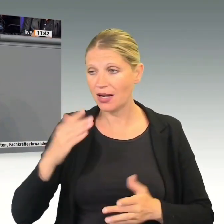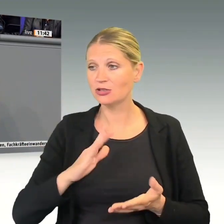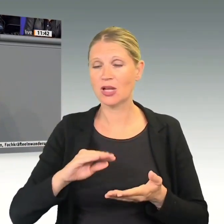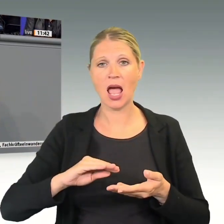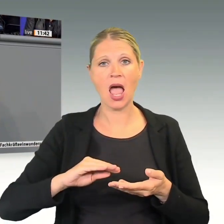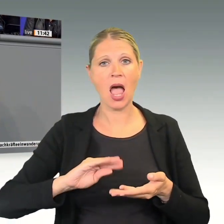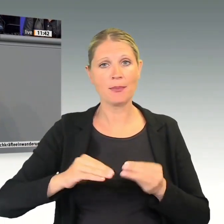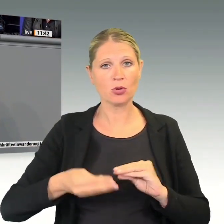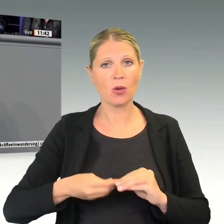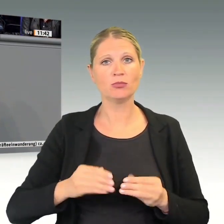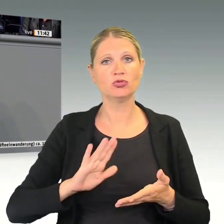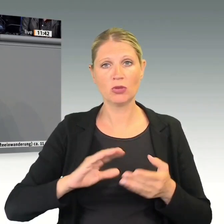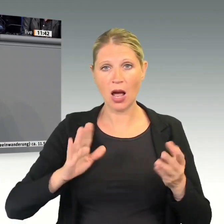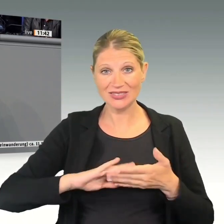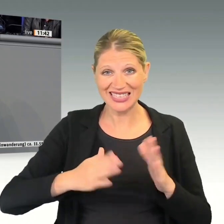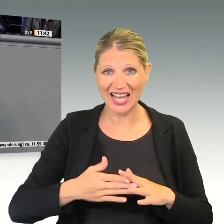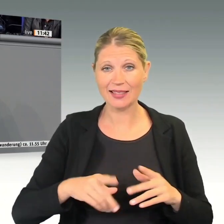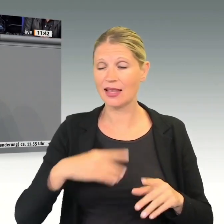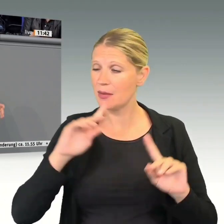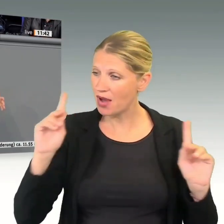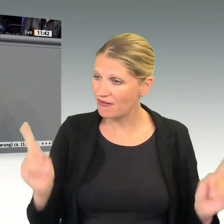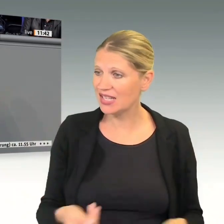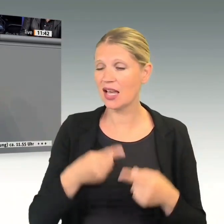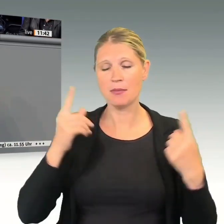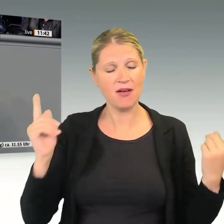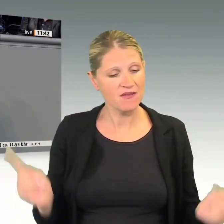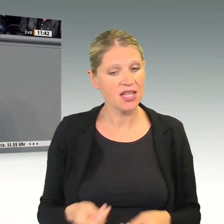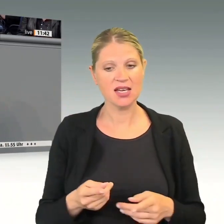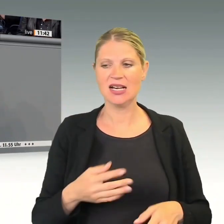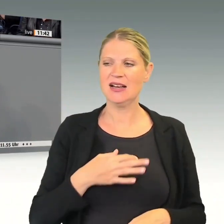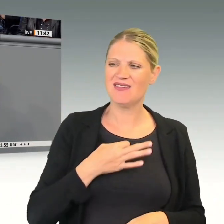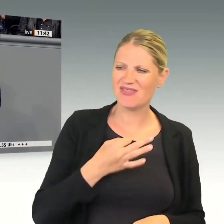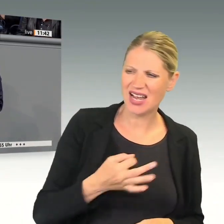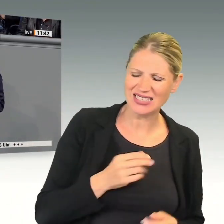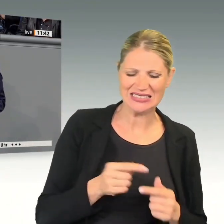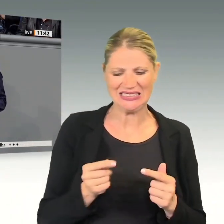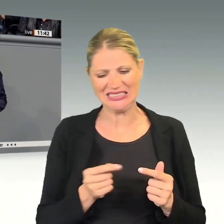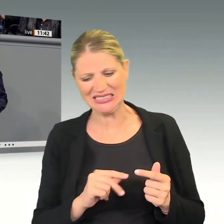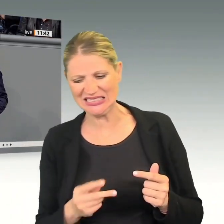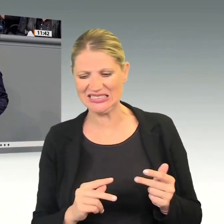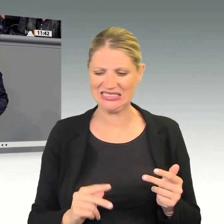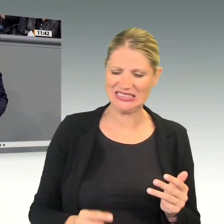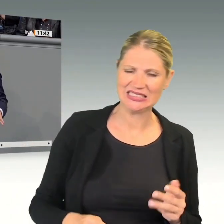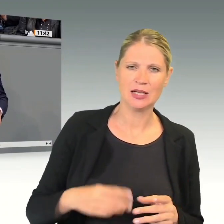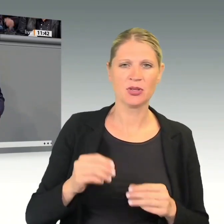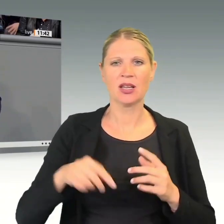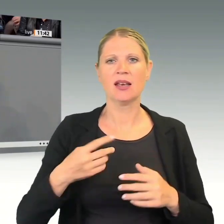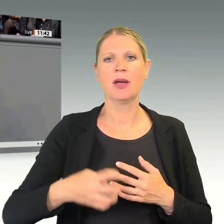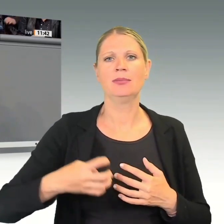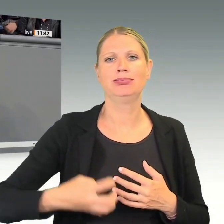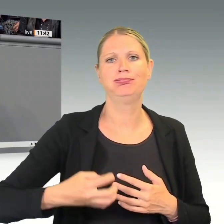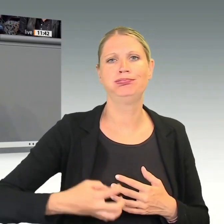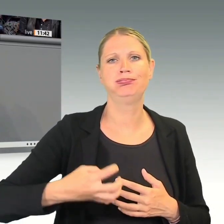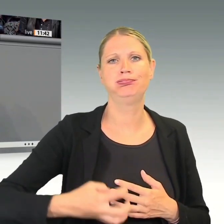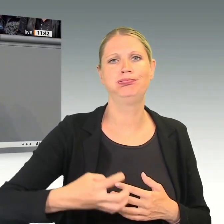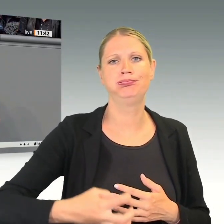Europa verunsichern und damit immer wieder zu einer Verzögerungstaktik beitragen. Jetzt versuchen Sie,